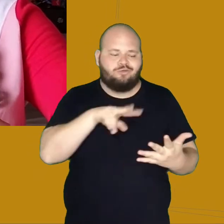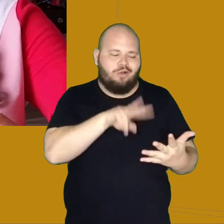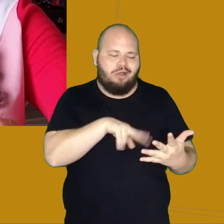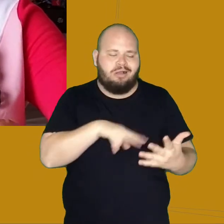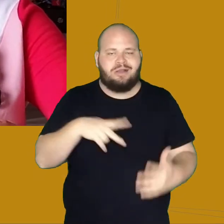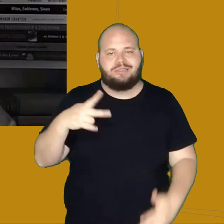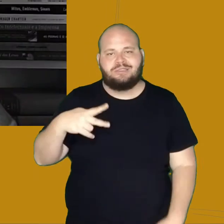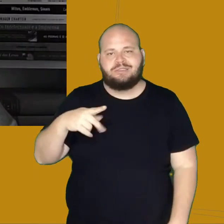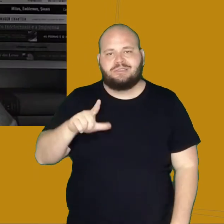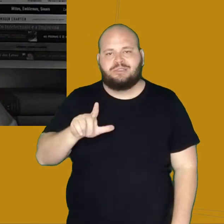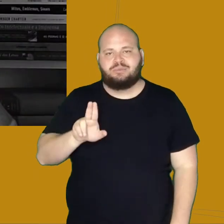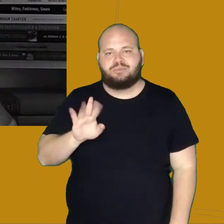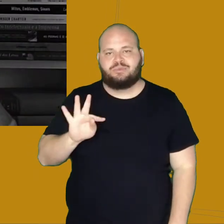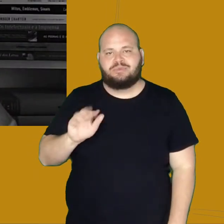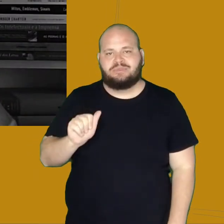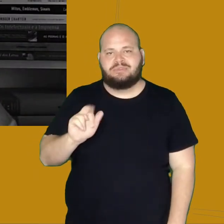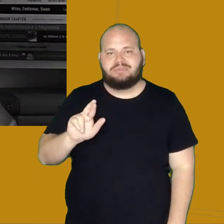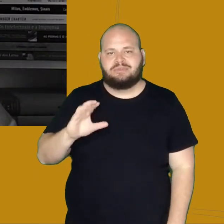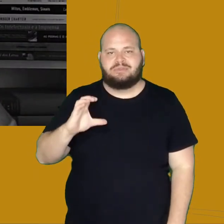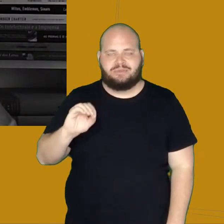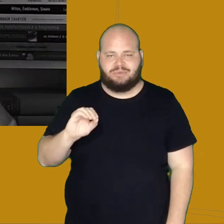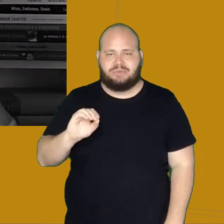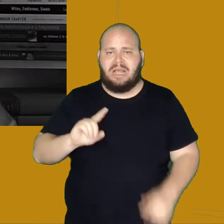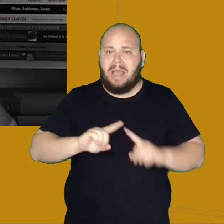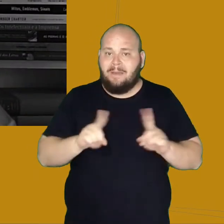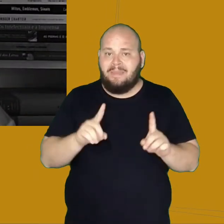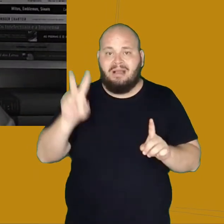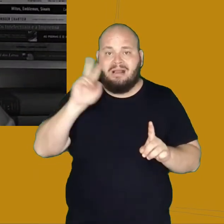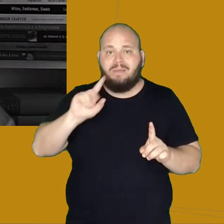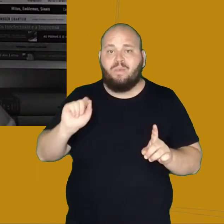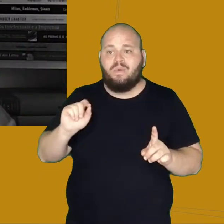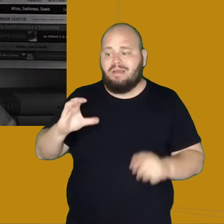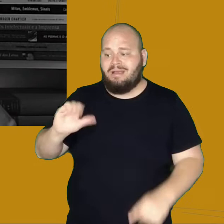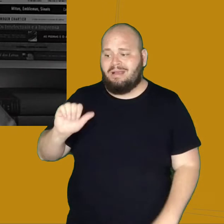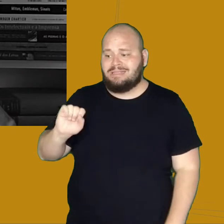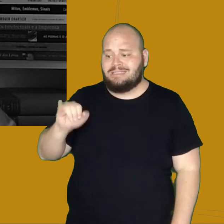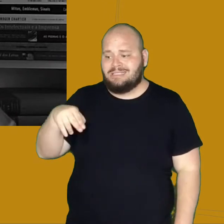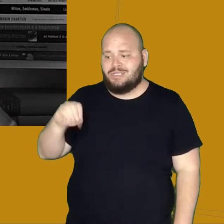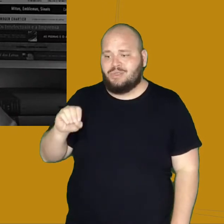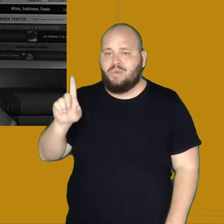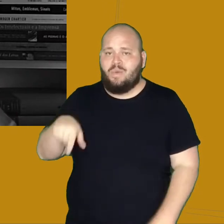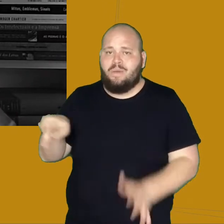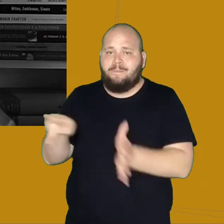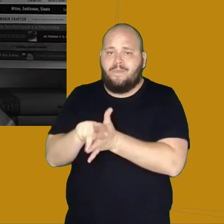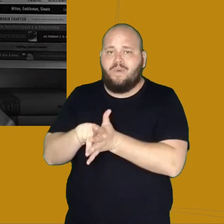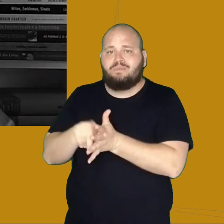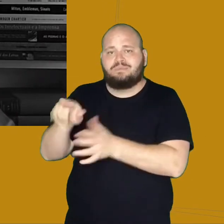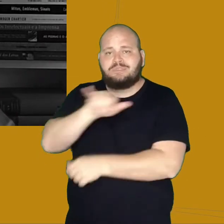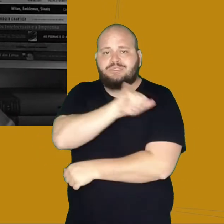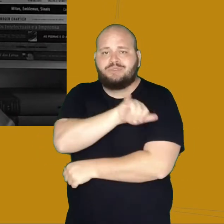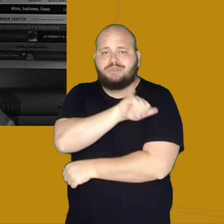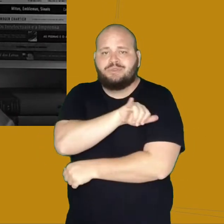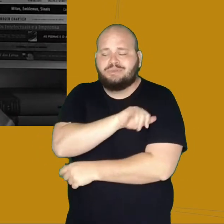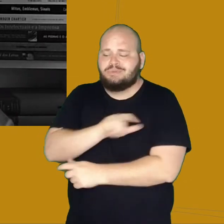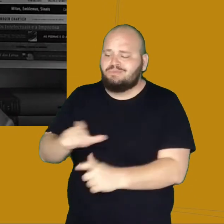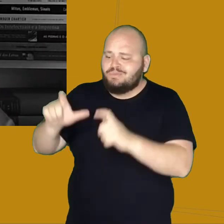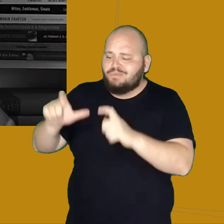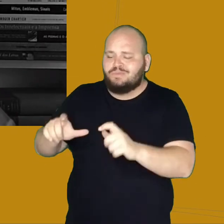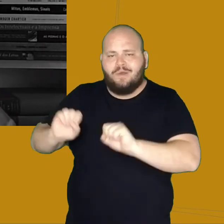Antiguidade. Vale comentar que Cassino se refere ao Cassino Fluminense, um local onde aconteciam as principais festas